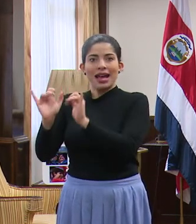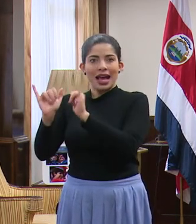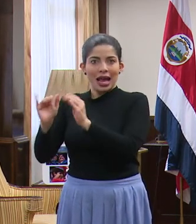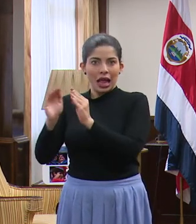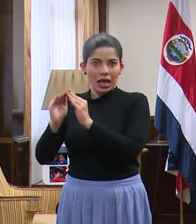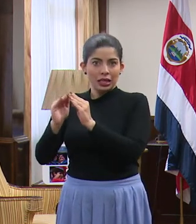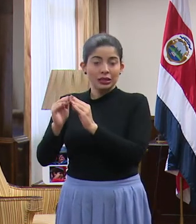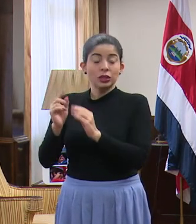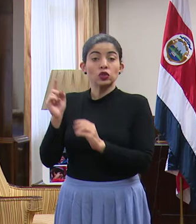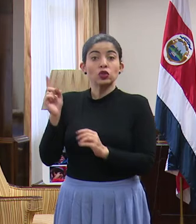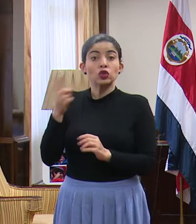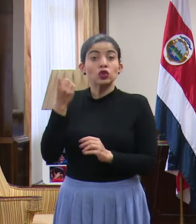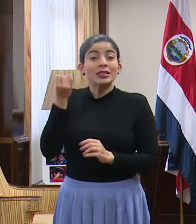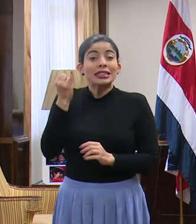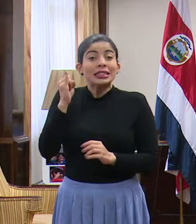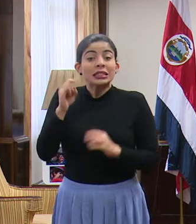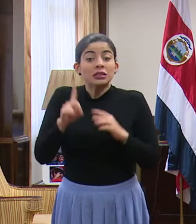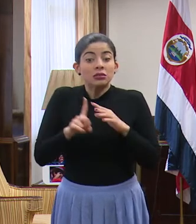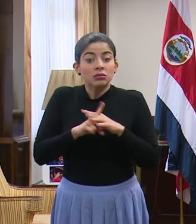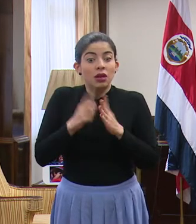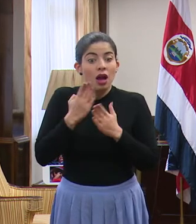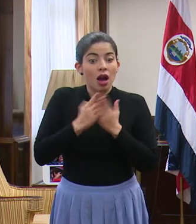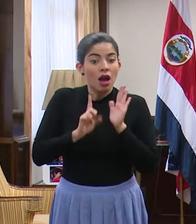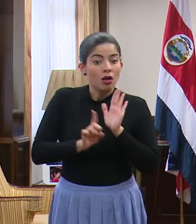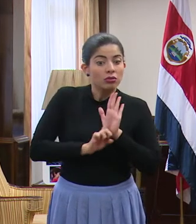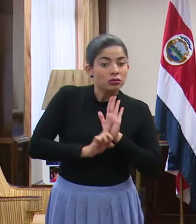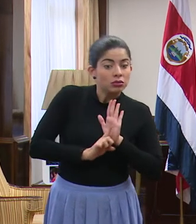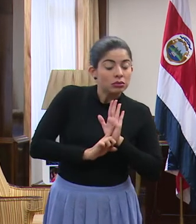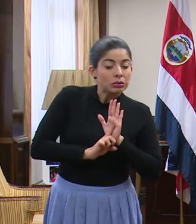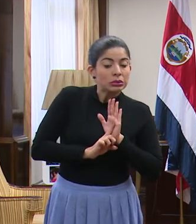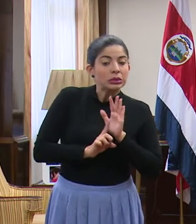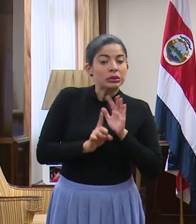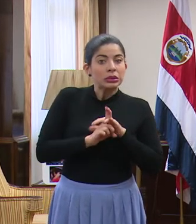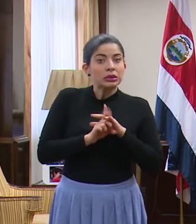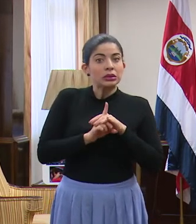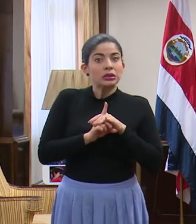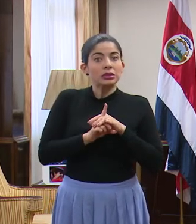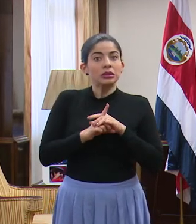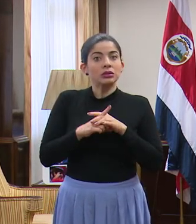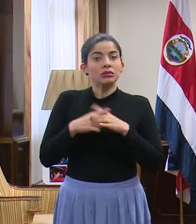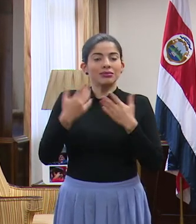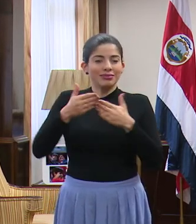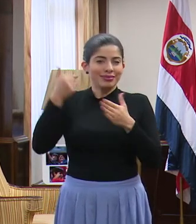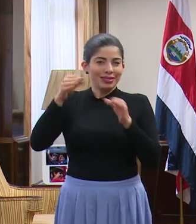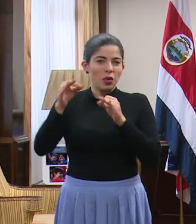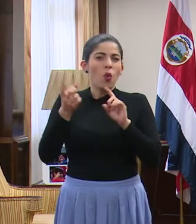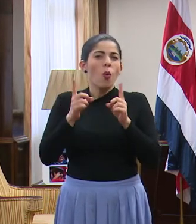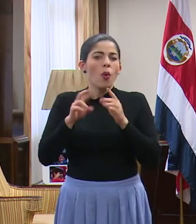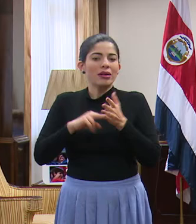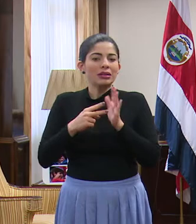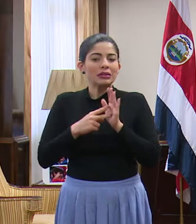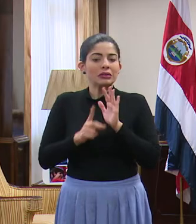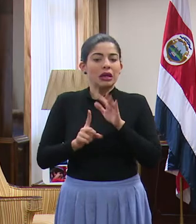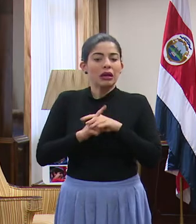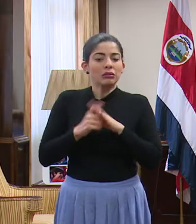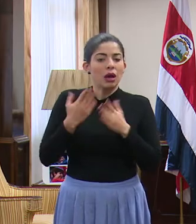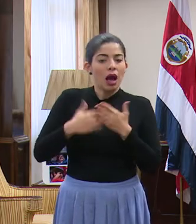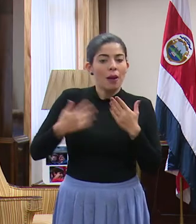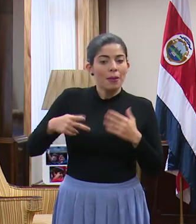excepto que detecten signos de alarma que ya esto ha sido aclarado previamente y ahora podemos